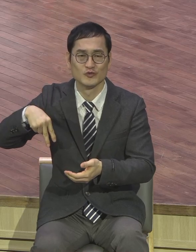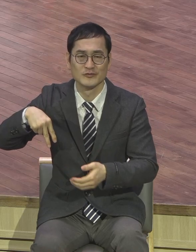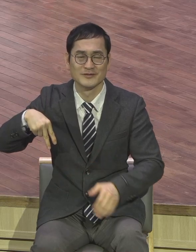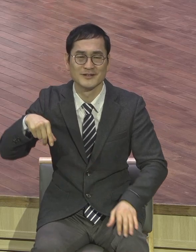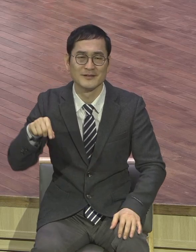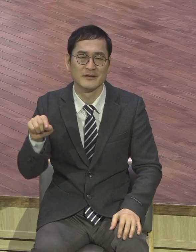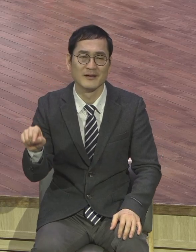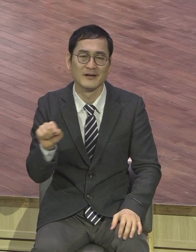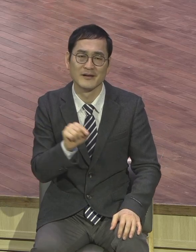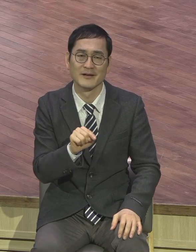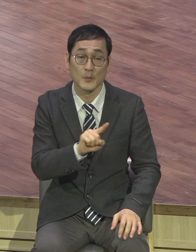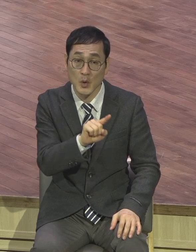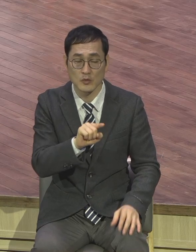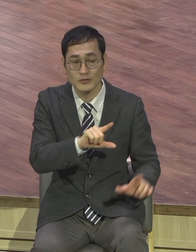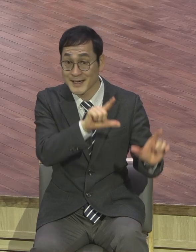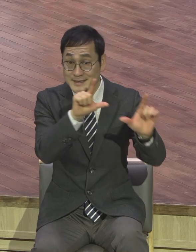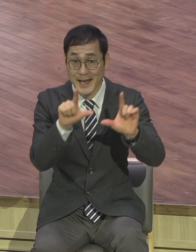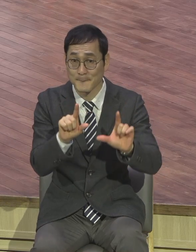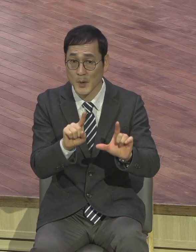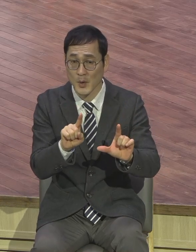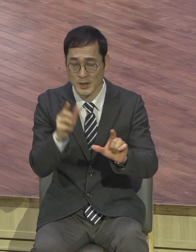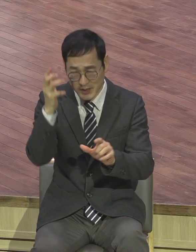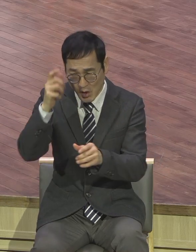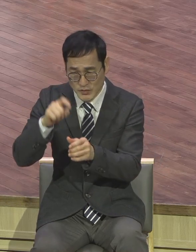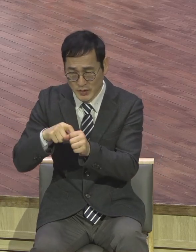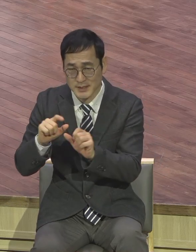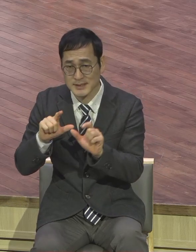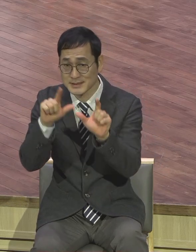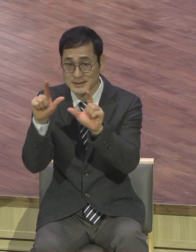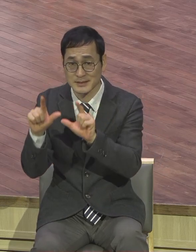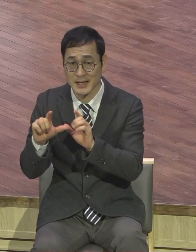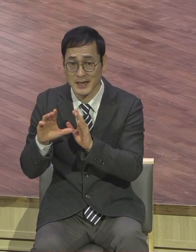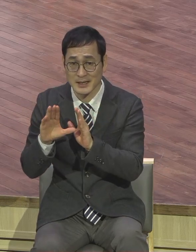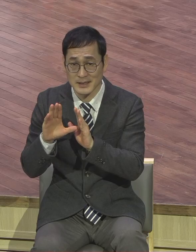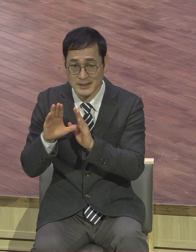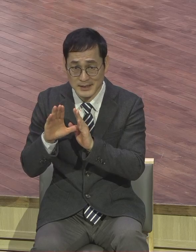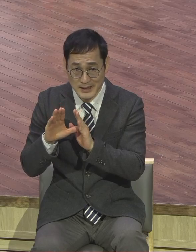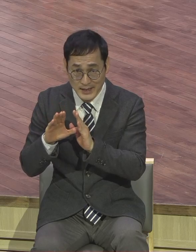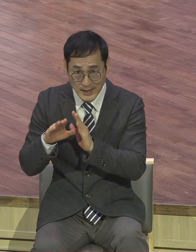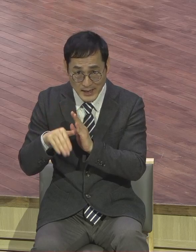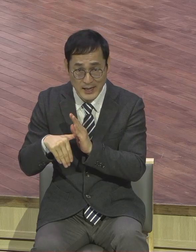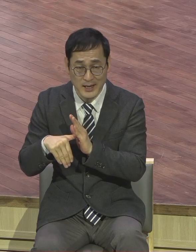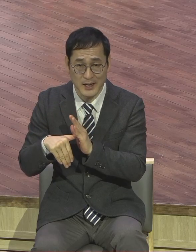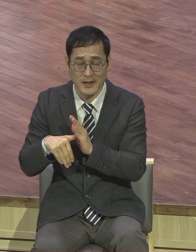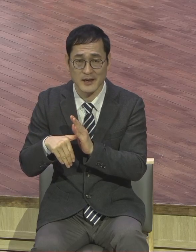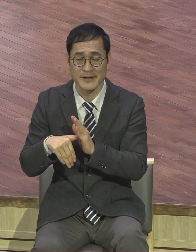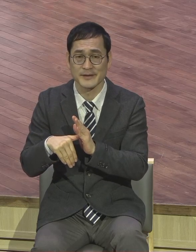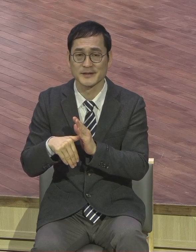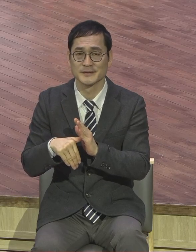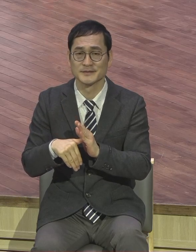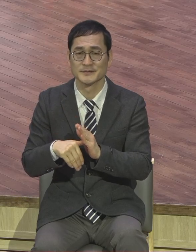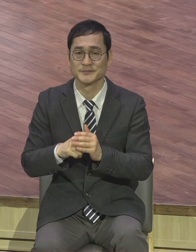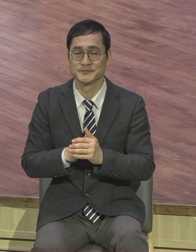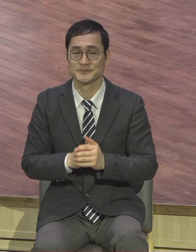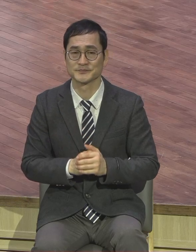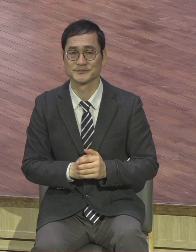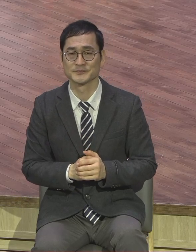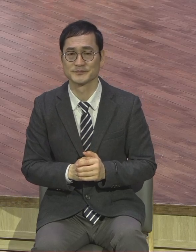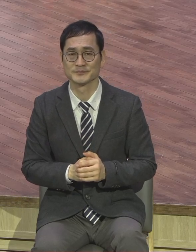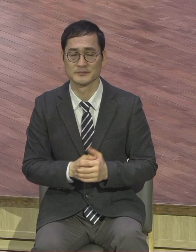영적인 삶을 살면서 아주 중요하게 접목해야 됩니다. 우리가 신앙생활하면서 뭐요? 슬램이 없다.